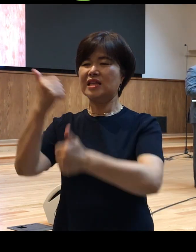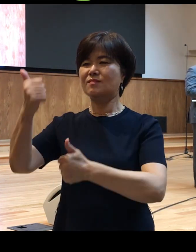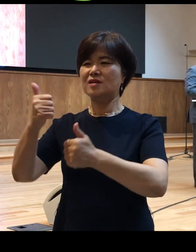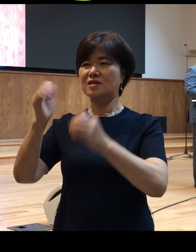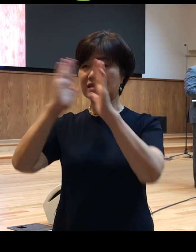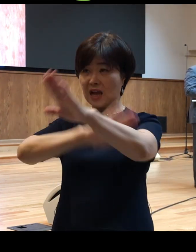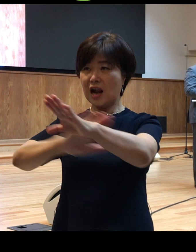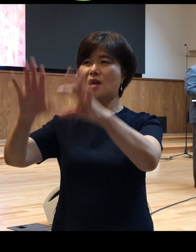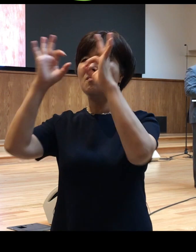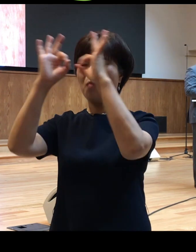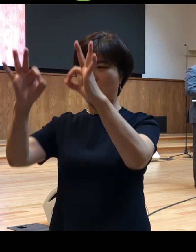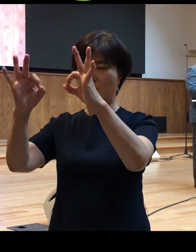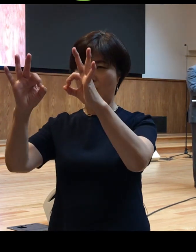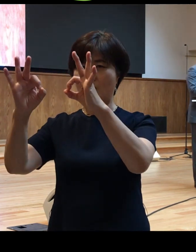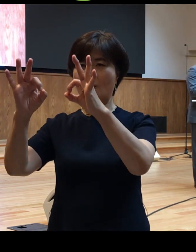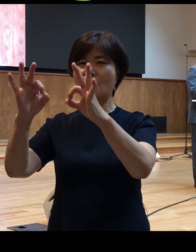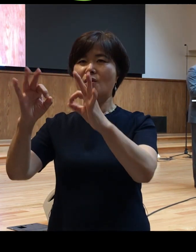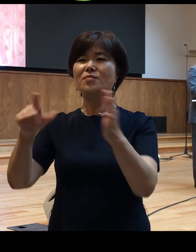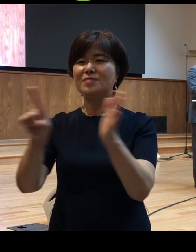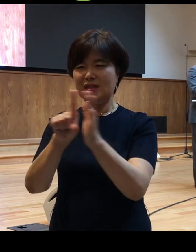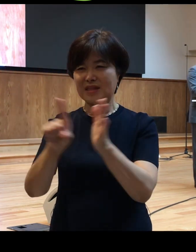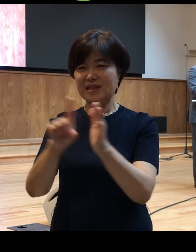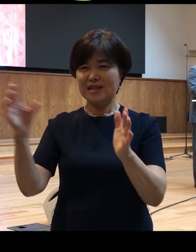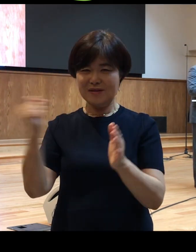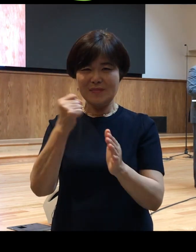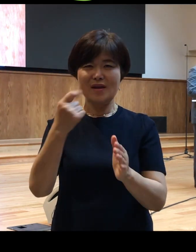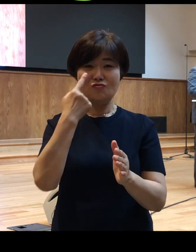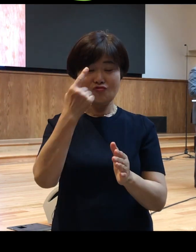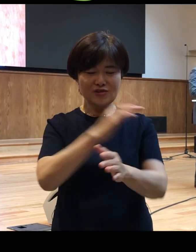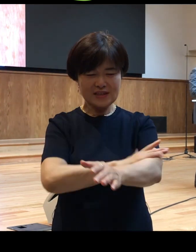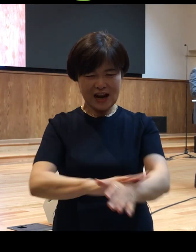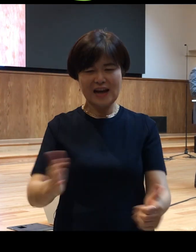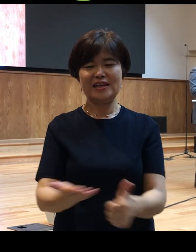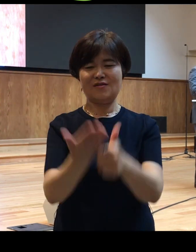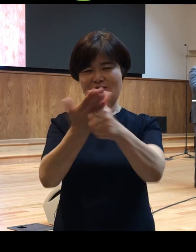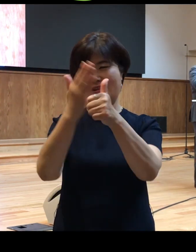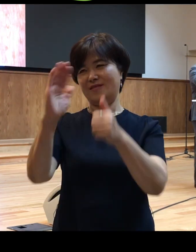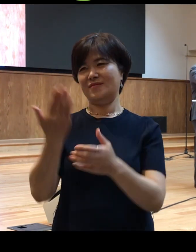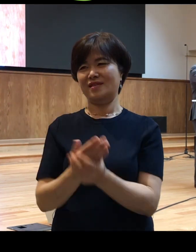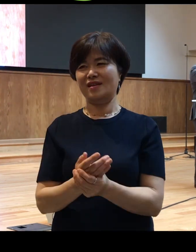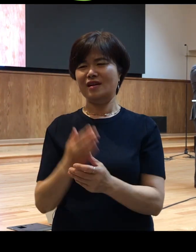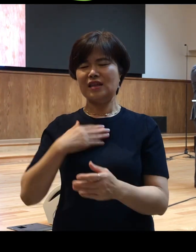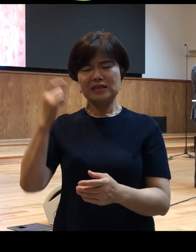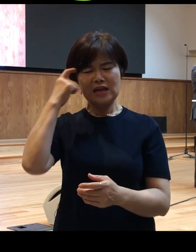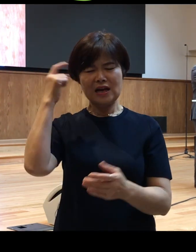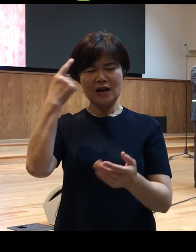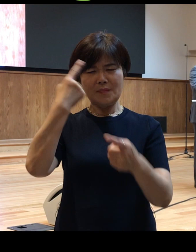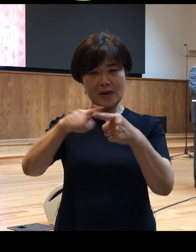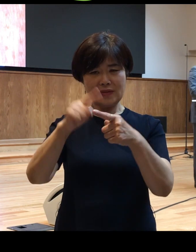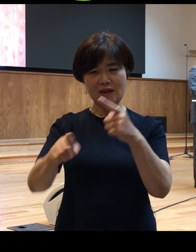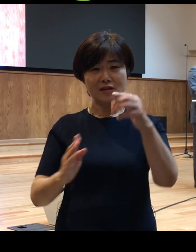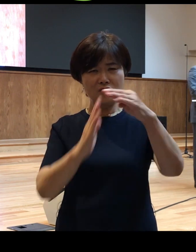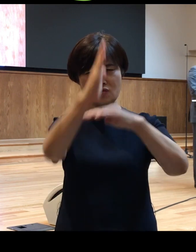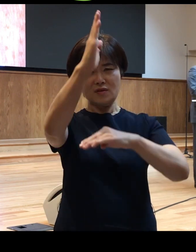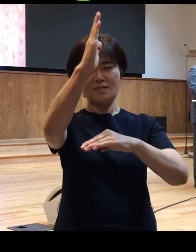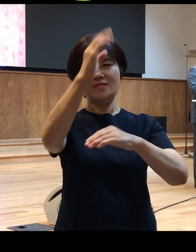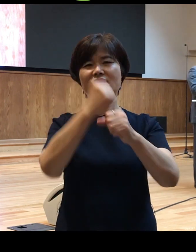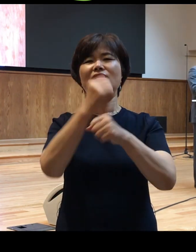그런 신앙의 안목을 키워야 합니다 내 생각과 판단을 뛰어넘는 하나님의 계획과